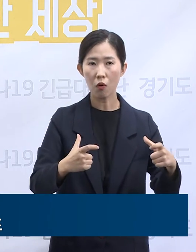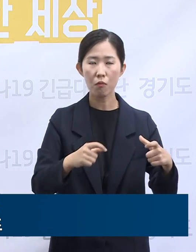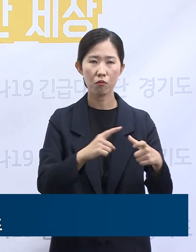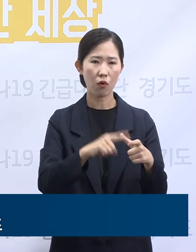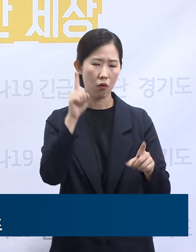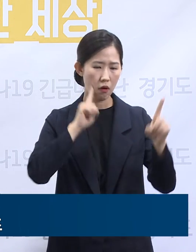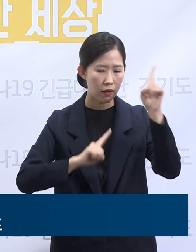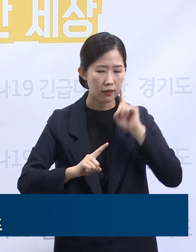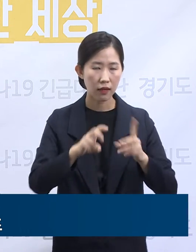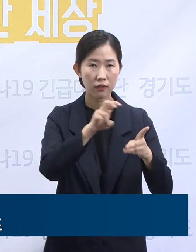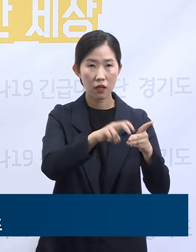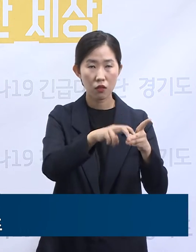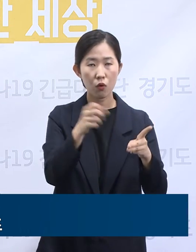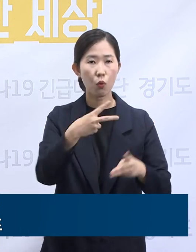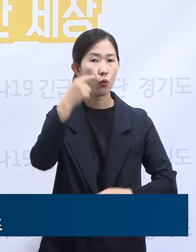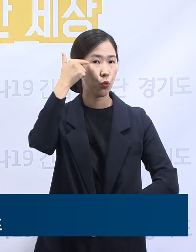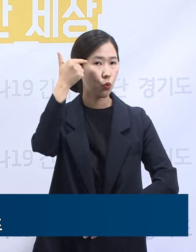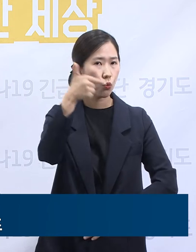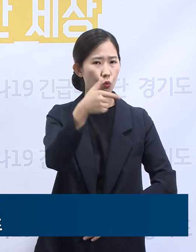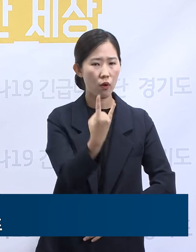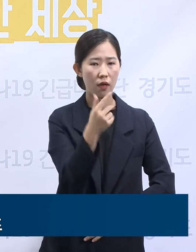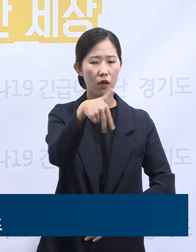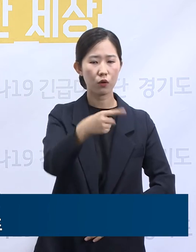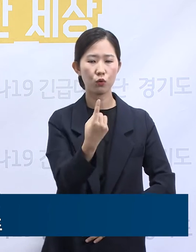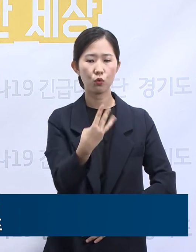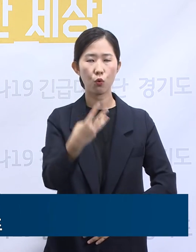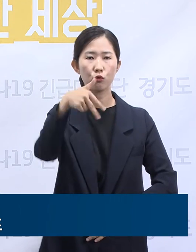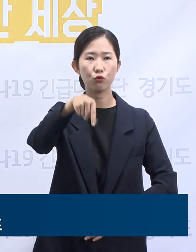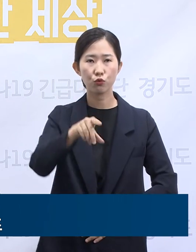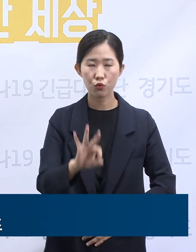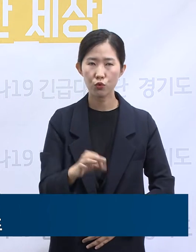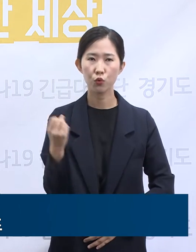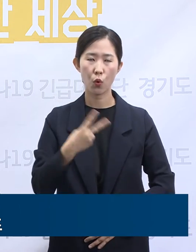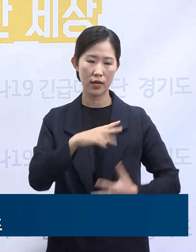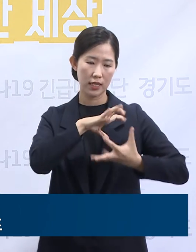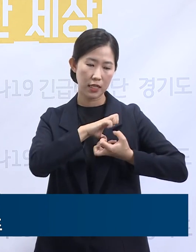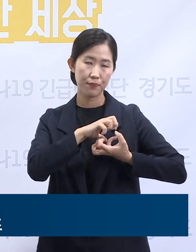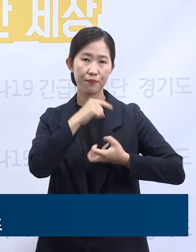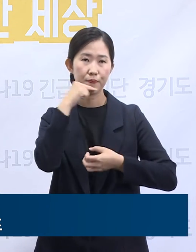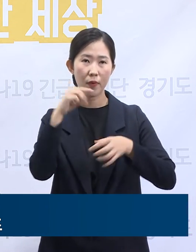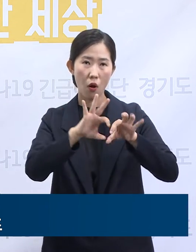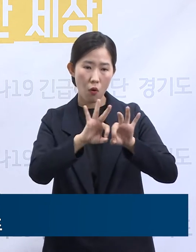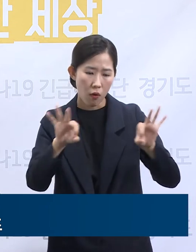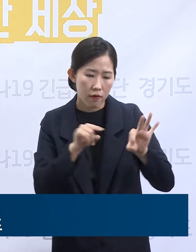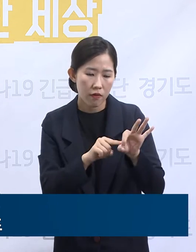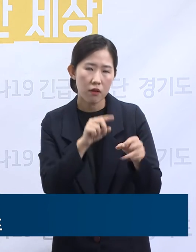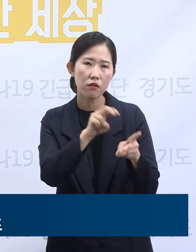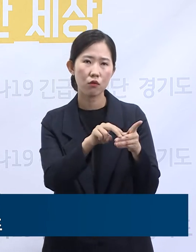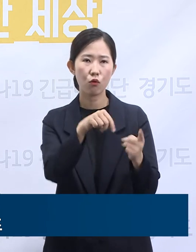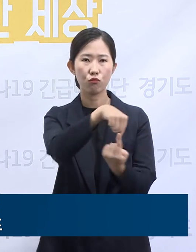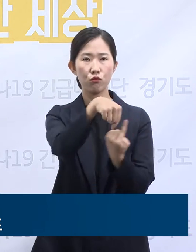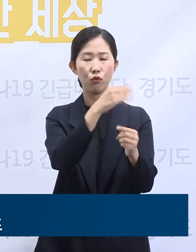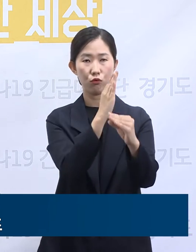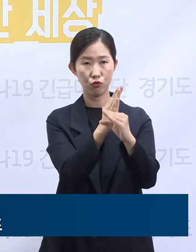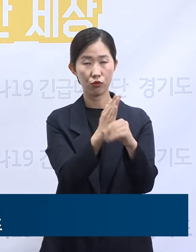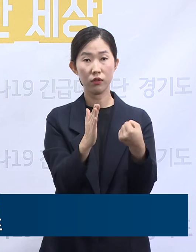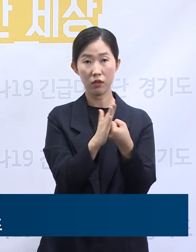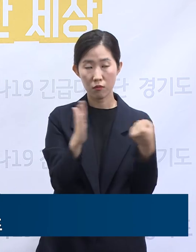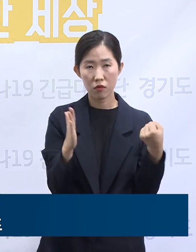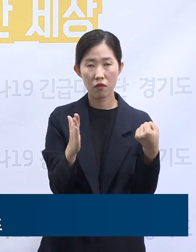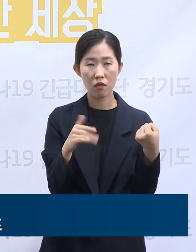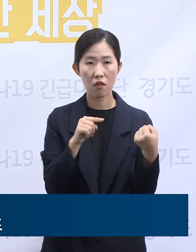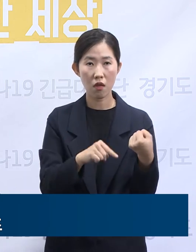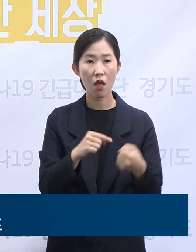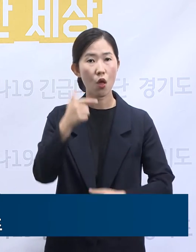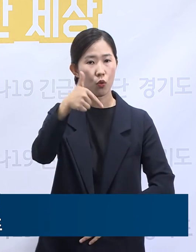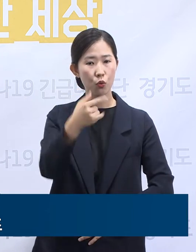뇌졸중심혈관센터 등을 운영하고 있습니다. 중증외상환자에 대해서는 서울지역지역응급의료센터 및 경기 남부